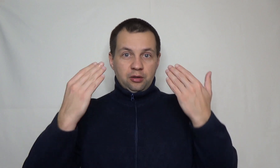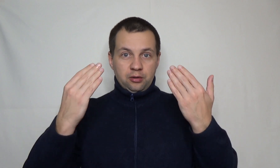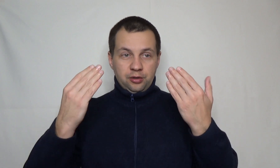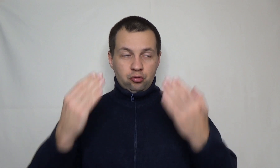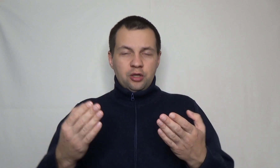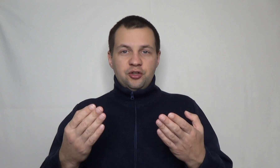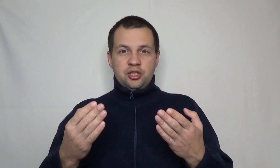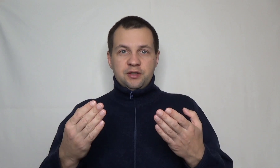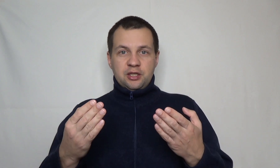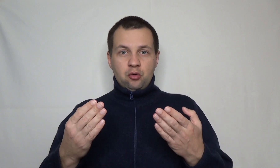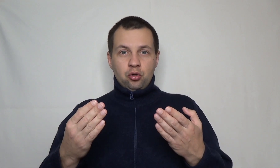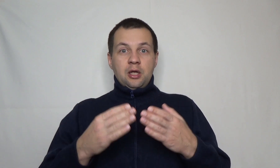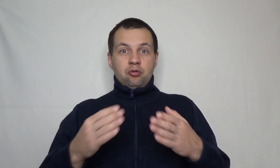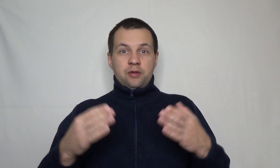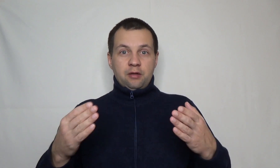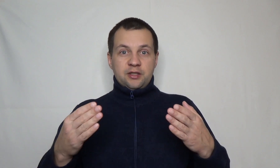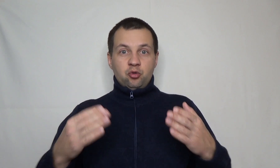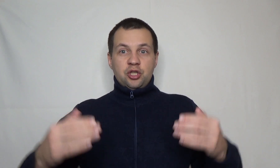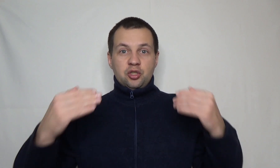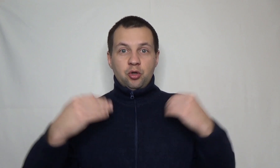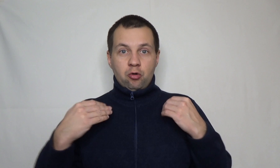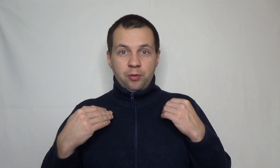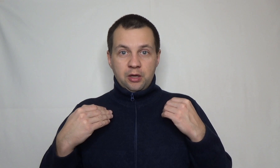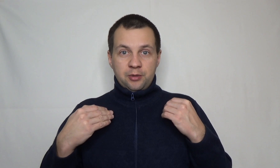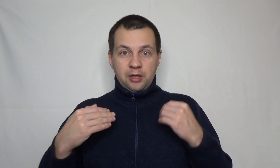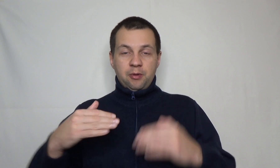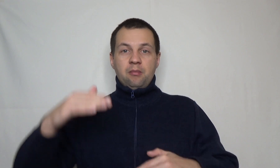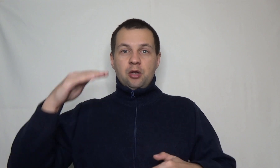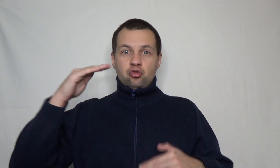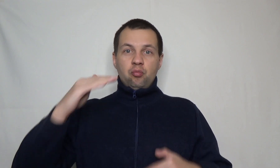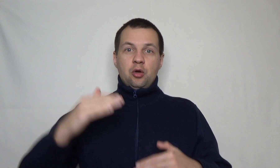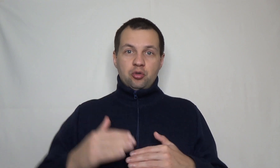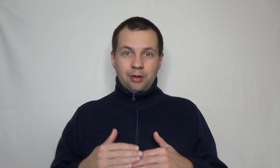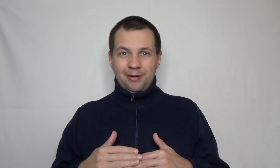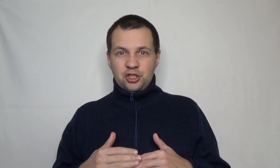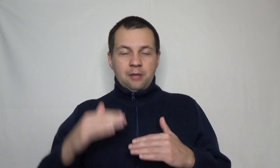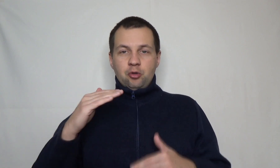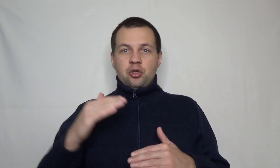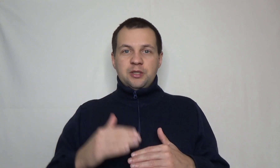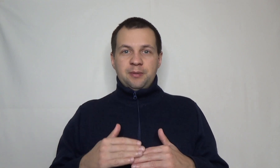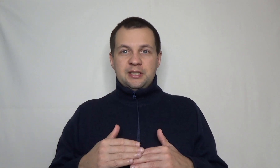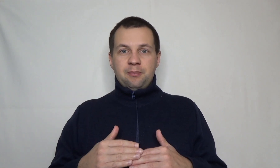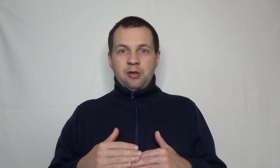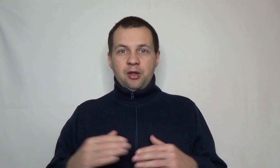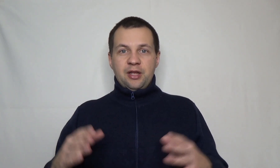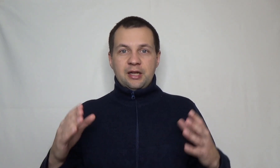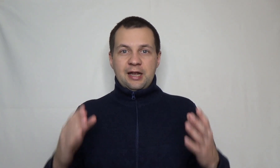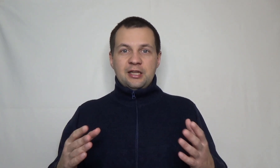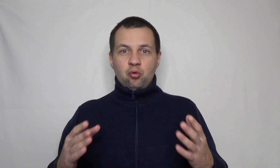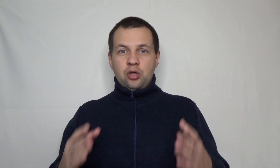не только 2020 год, это дал возможность также мой накопленный капитал. Я понимаю, что у меня уже была большая подушка безопасности. Я понимаю, надо как-то куда